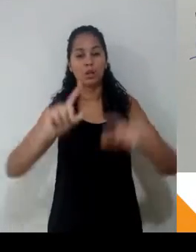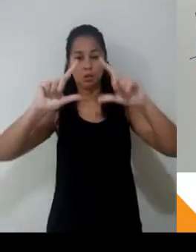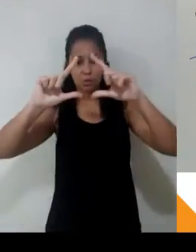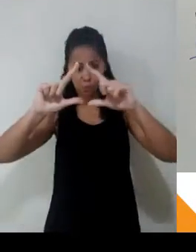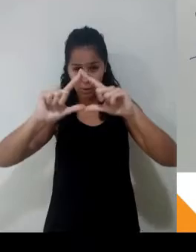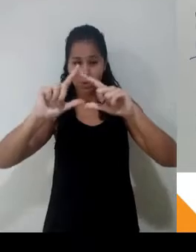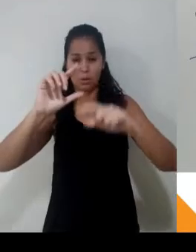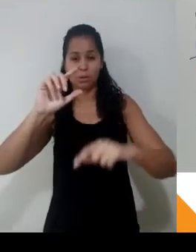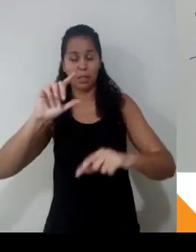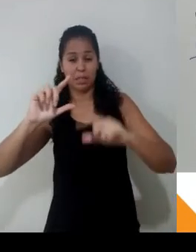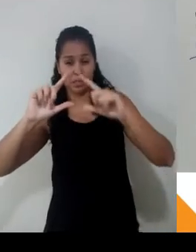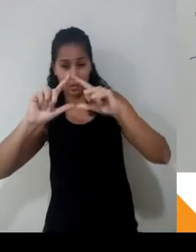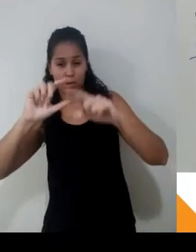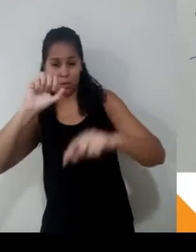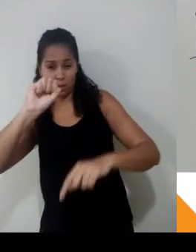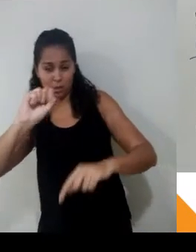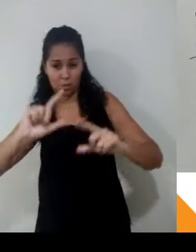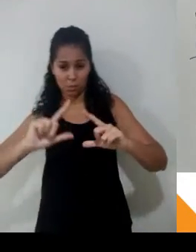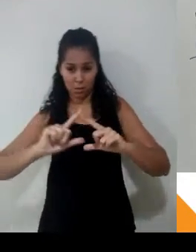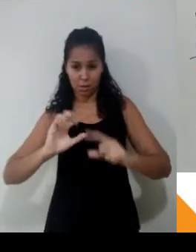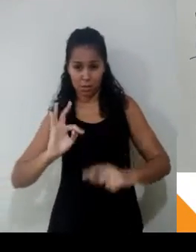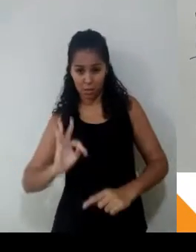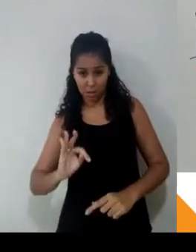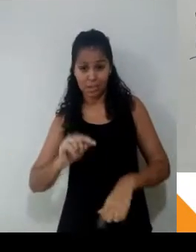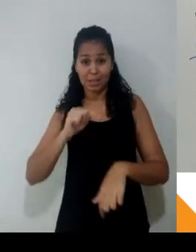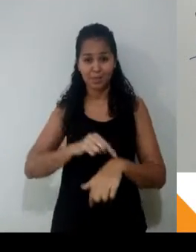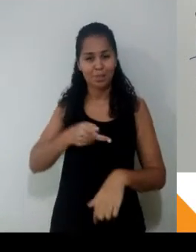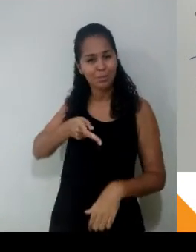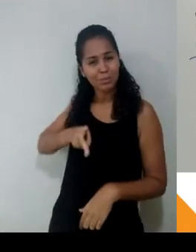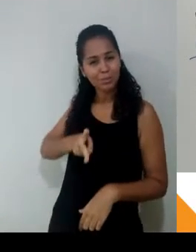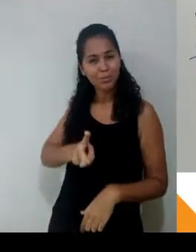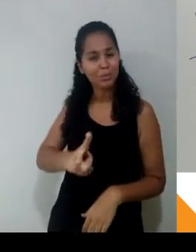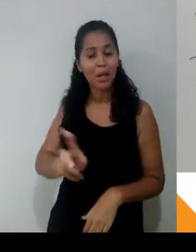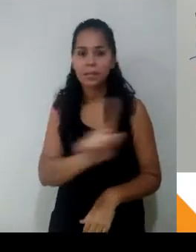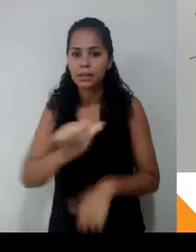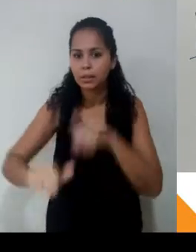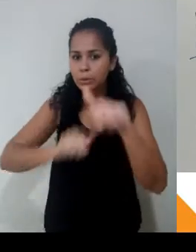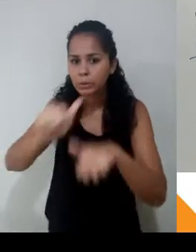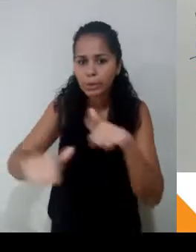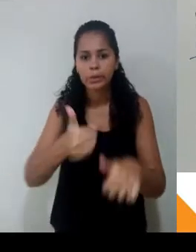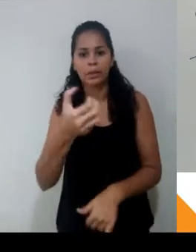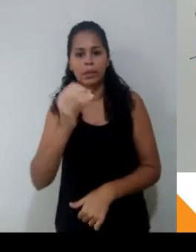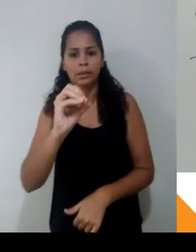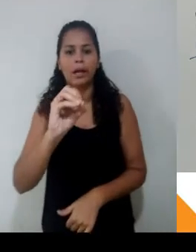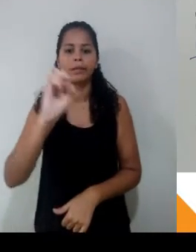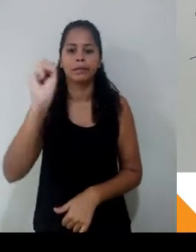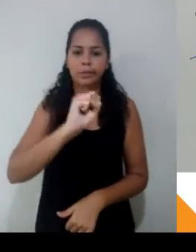segundos, 15 segundos, 30 segundos, tanto faz, num tempo fixo, a razão velocidade em tempo sempre vai ser